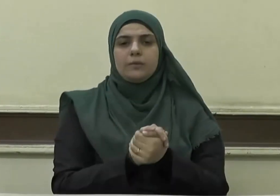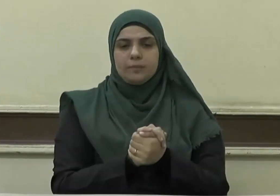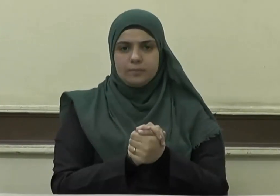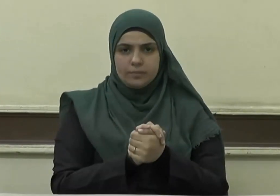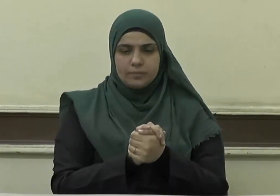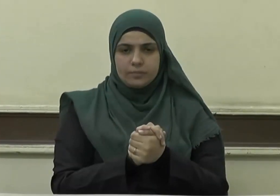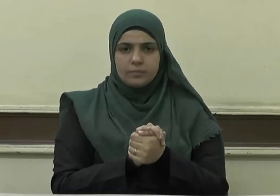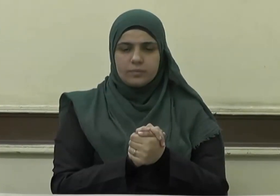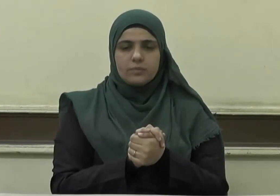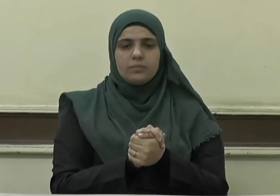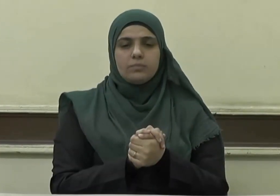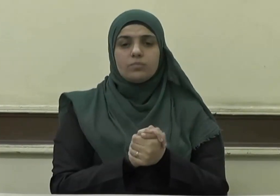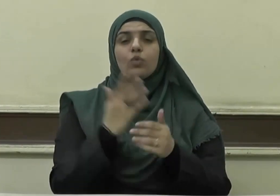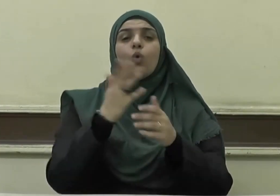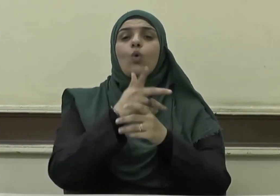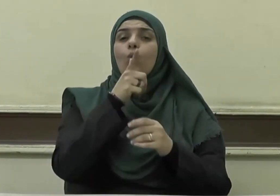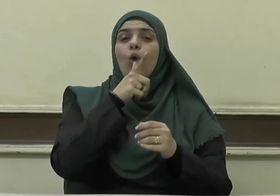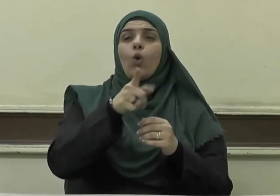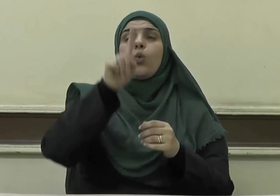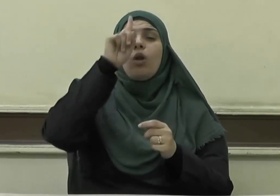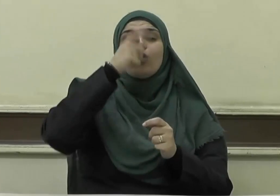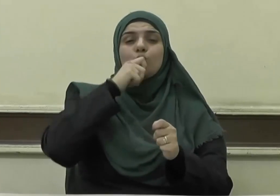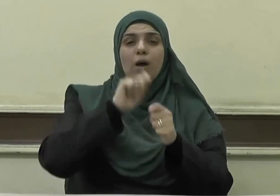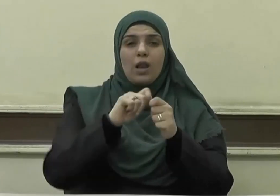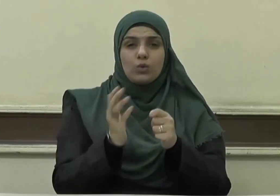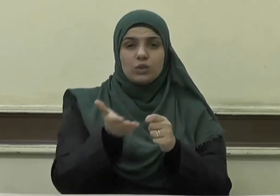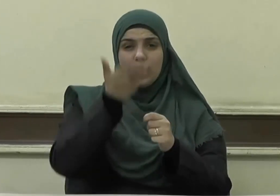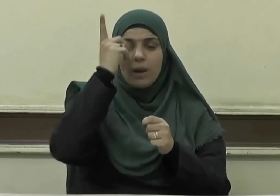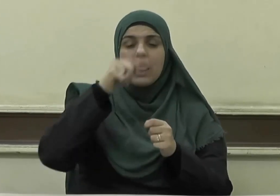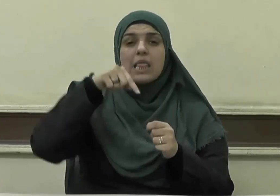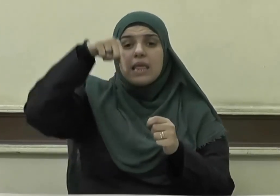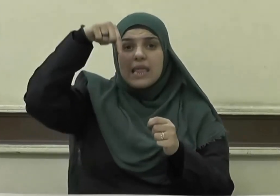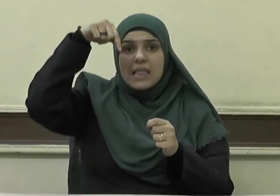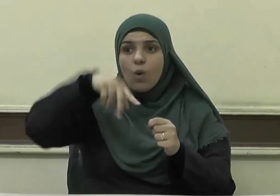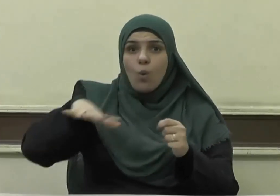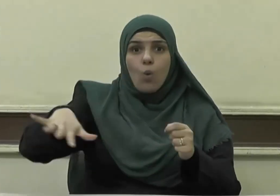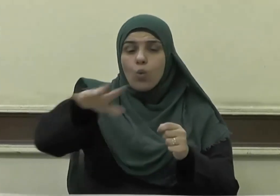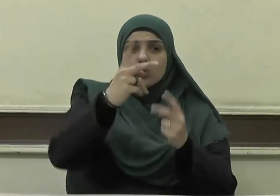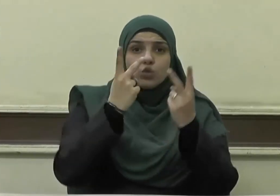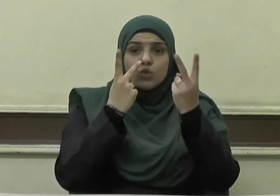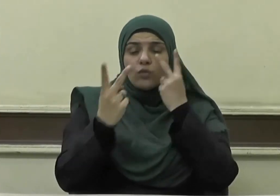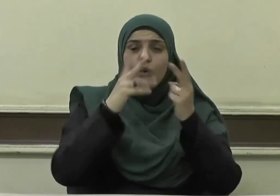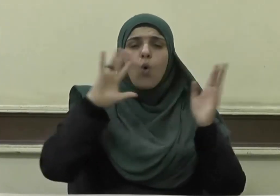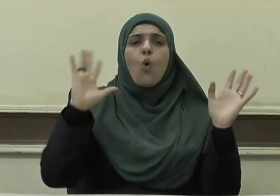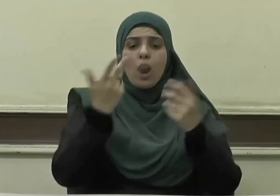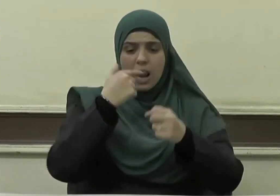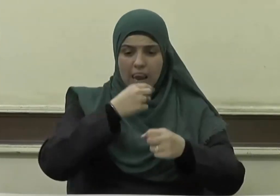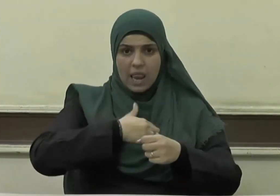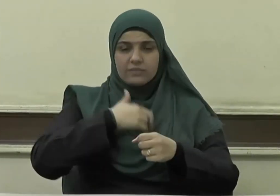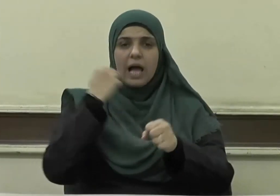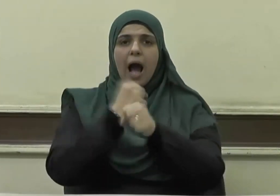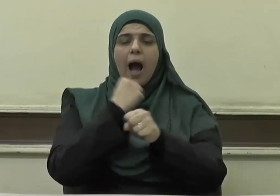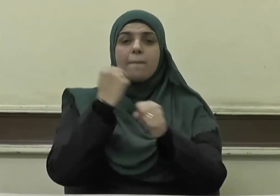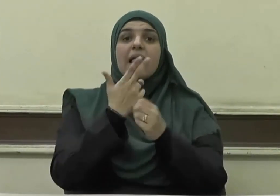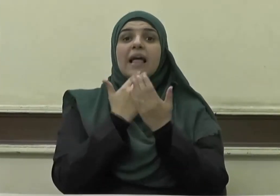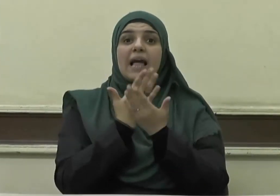ويقول سبحانه يوم تجد كل نفس ما عملت من خير محضرا